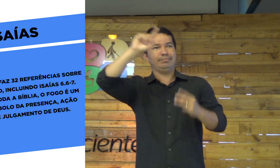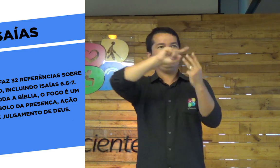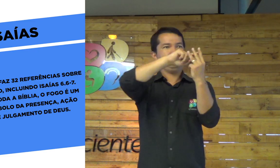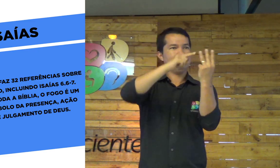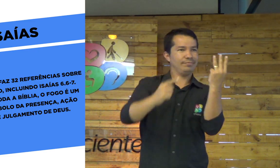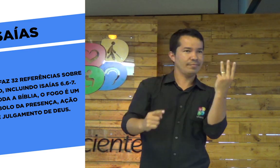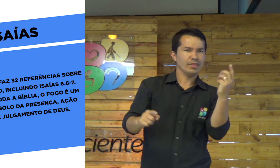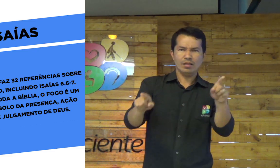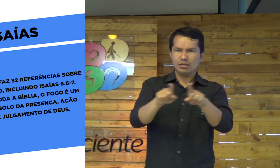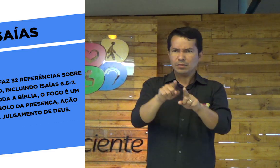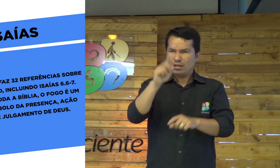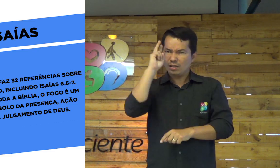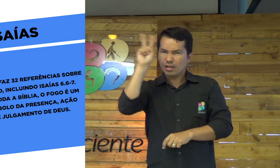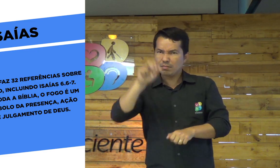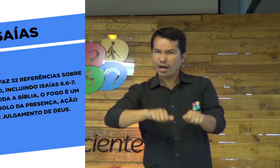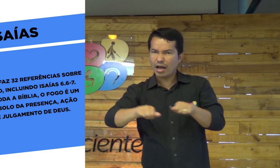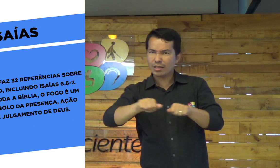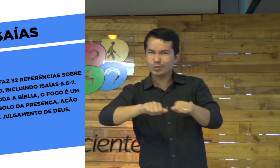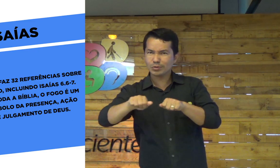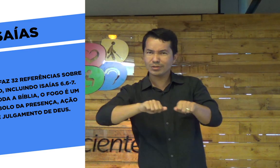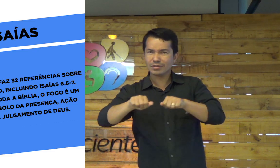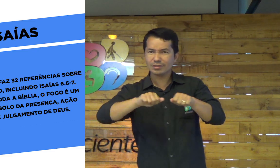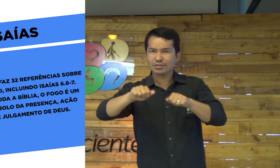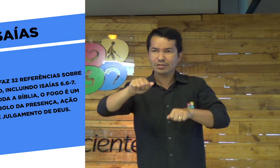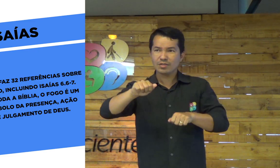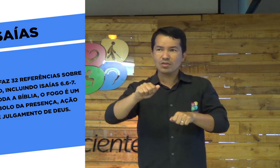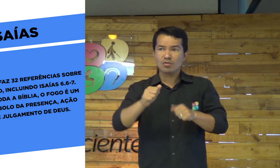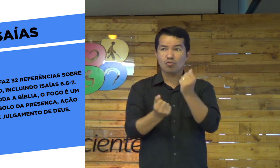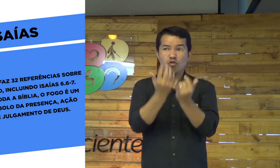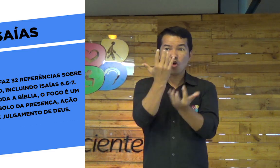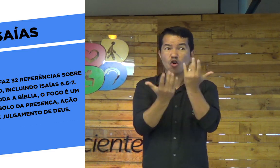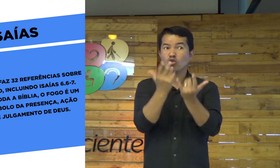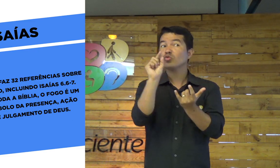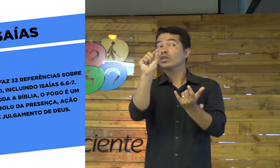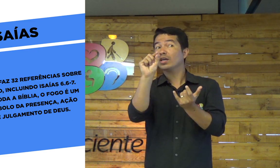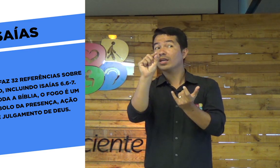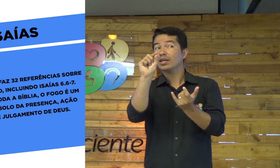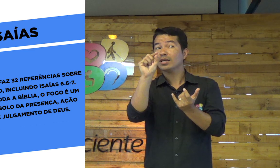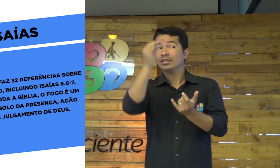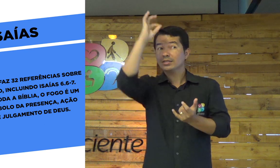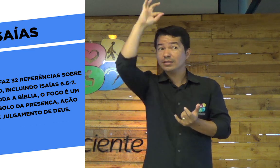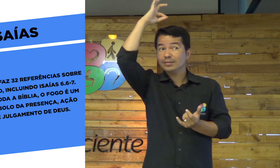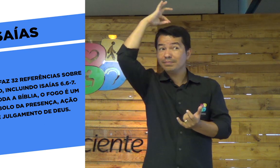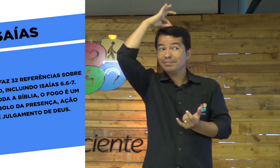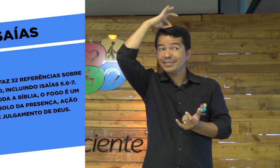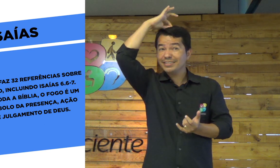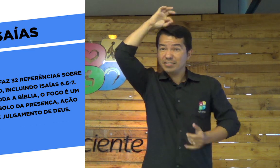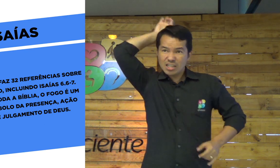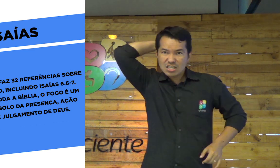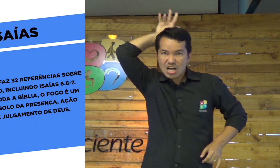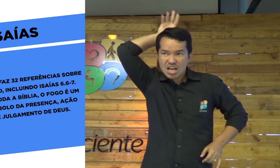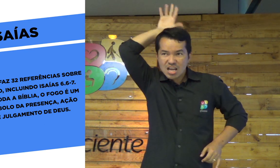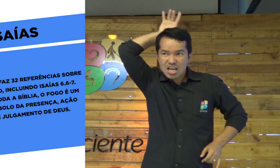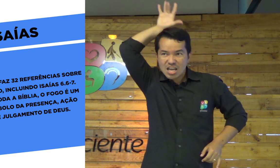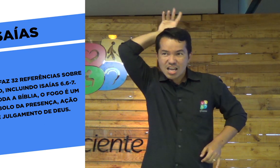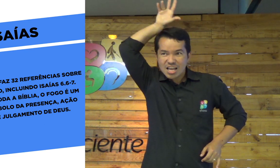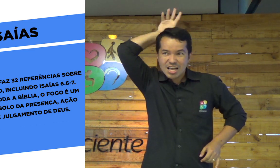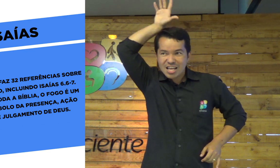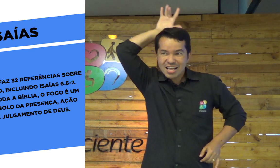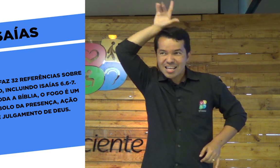Isso significava a ação de Deus. Lembra em Atos? O fogo o que significa? O Espírito Santo.